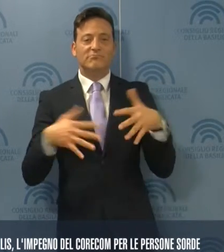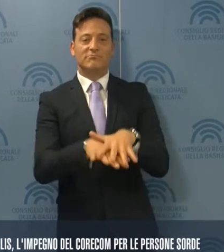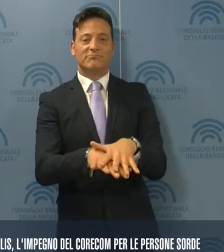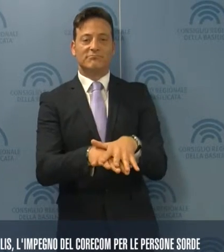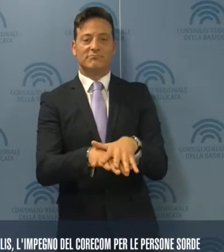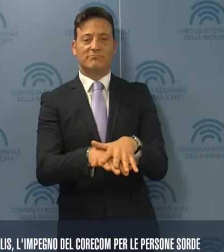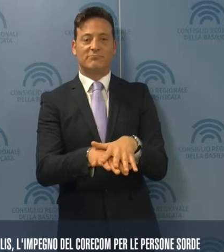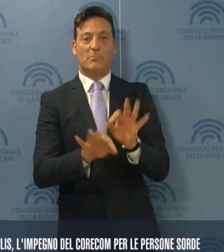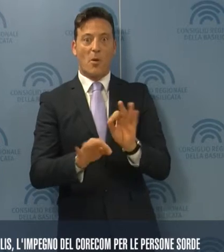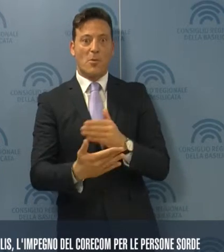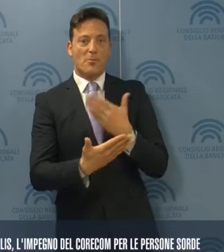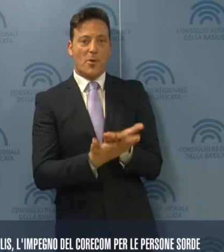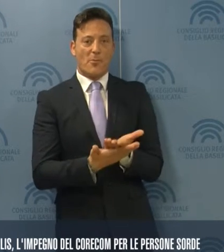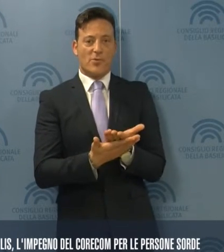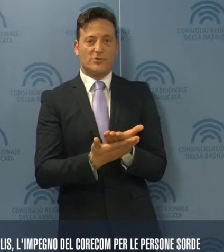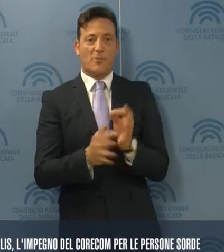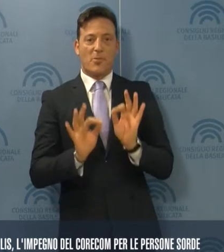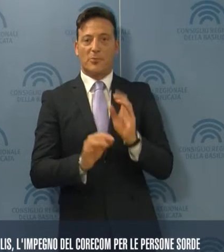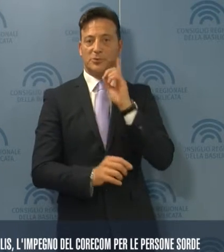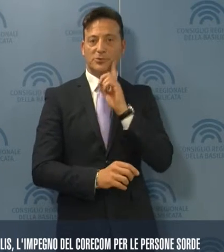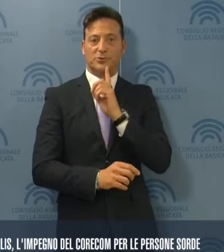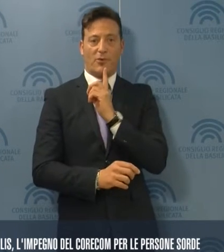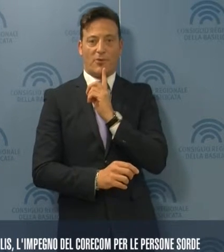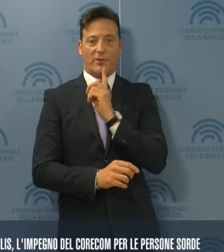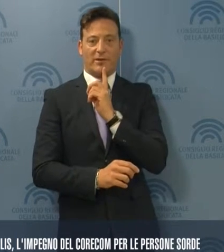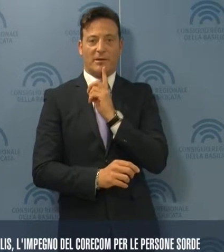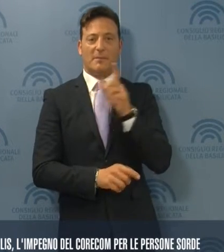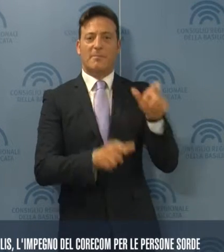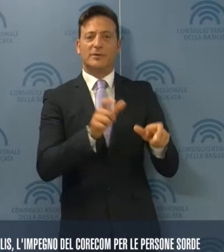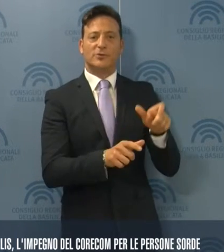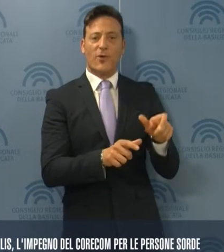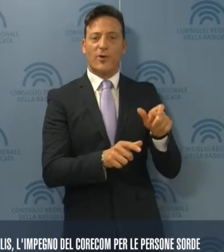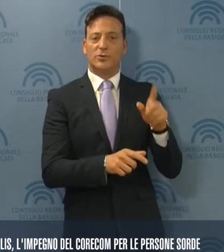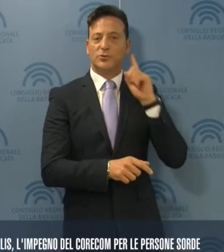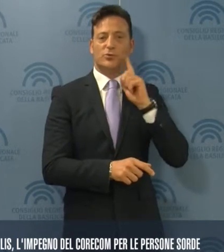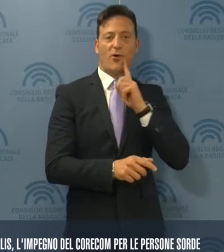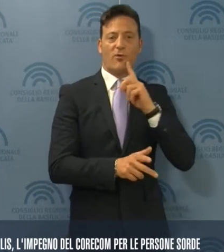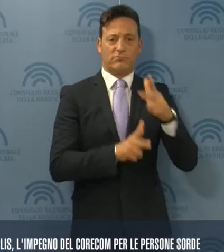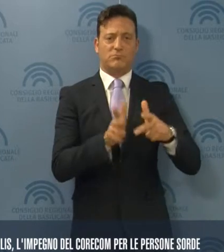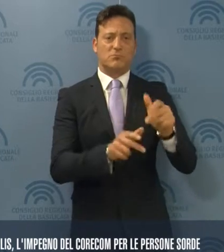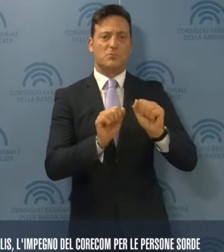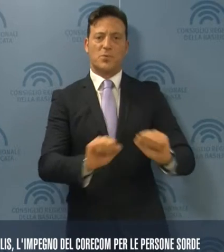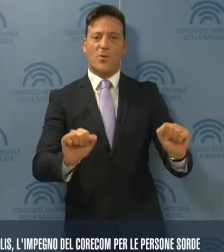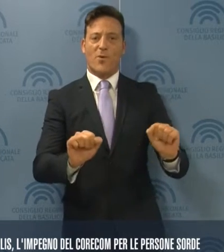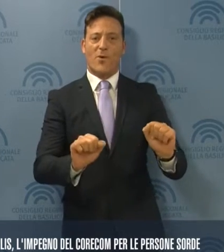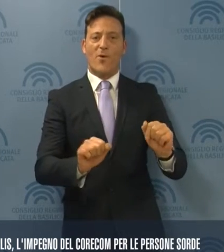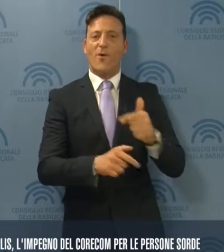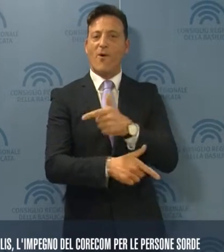come proposto dagli stessi sordi, le persone non udenti, al fine di offrire un effettivo